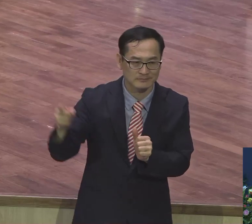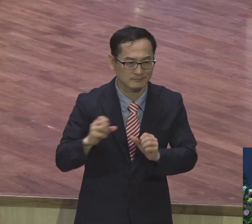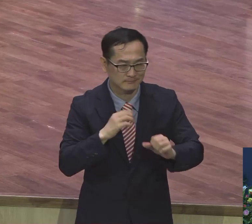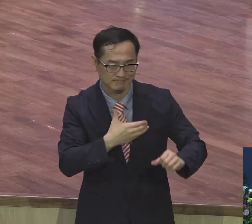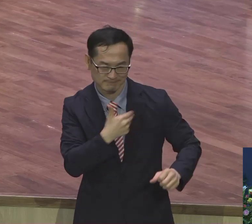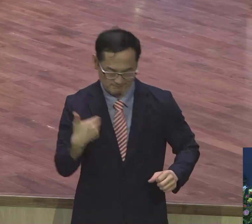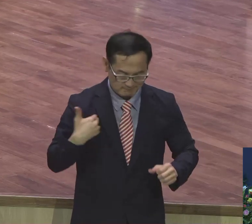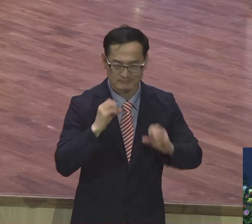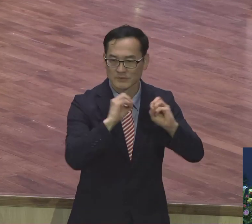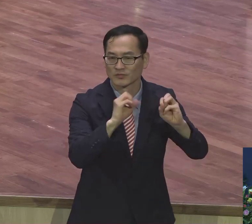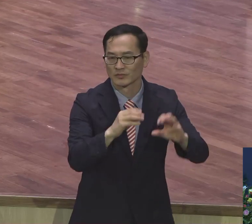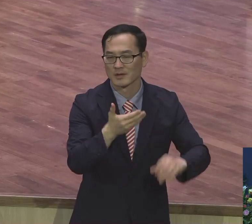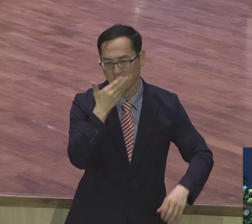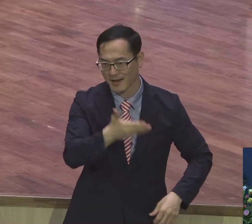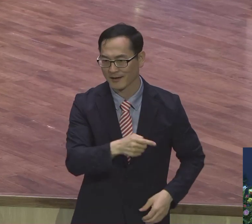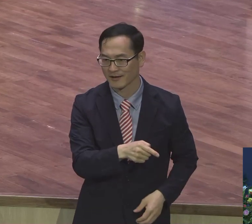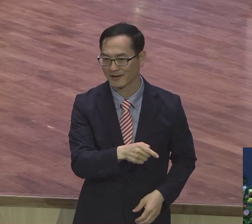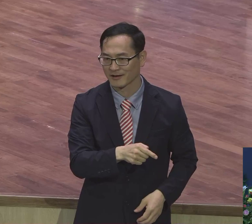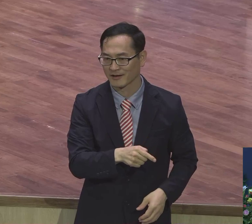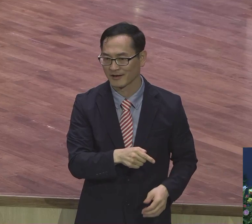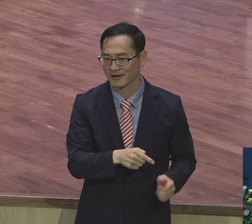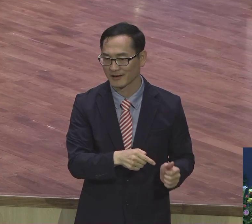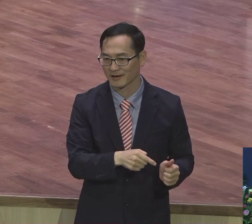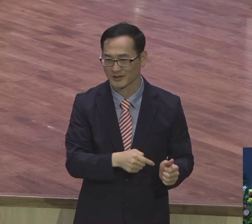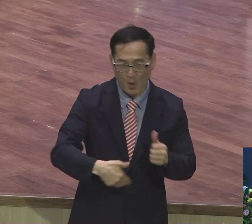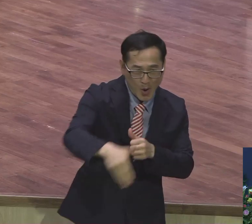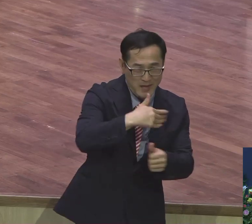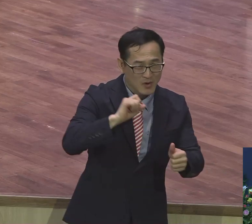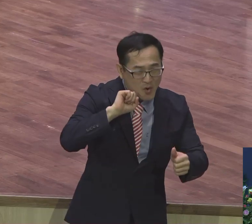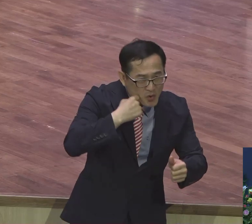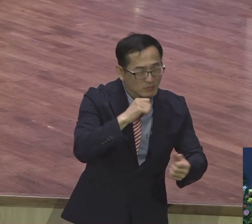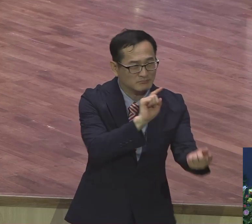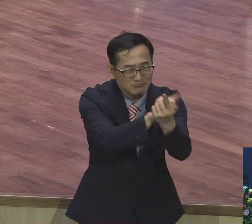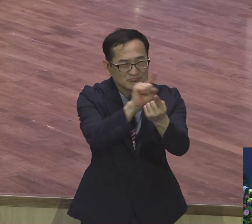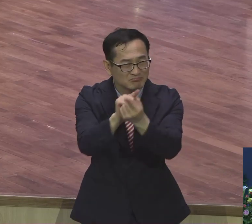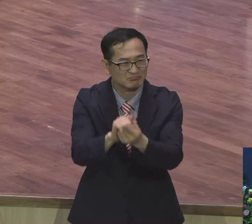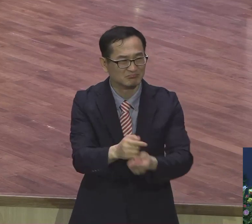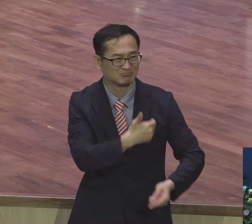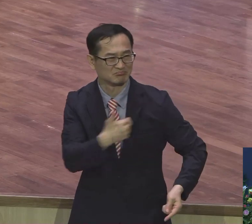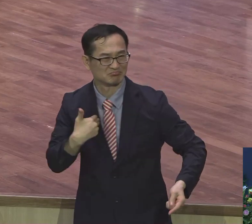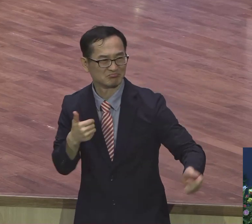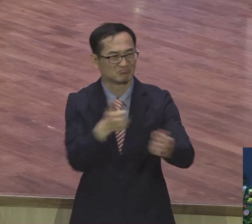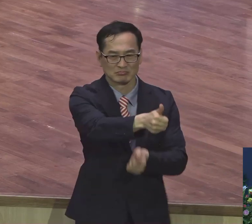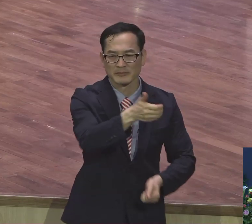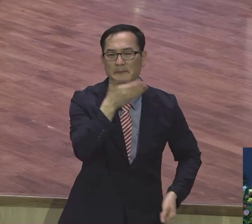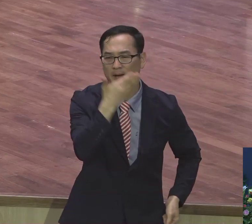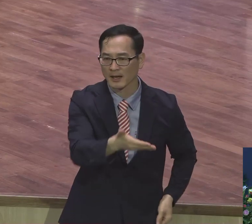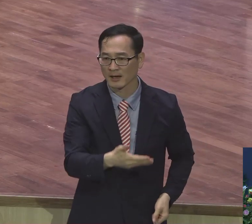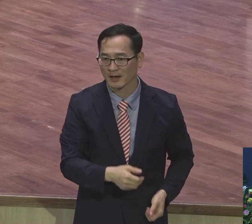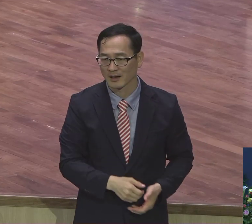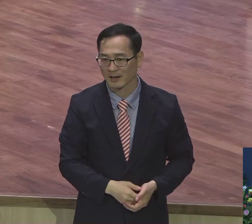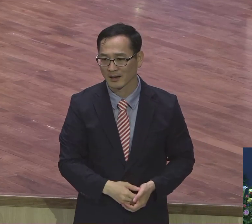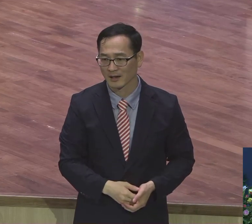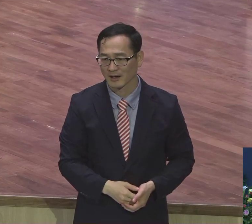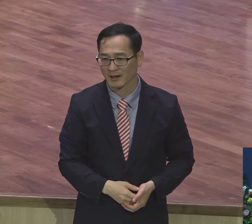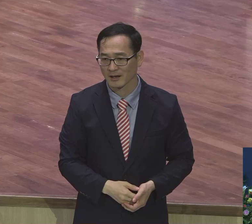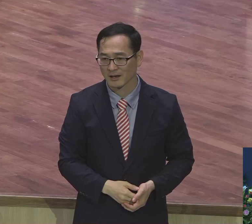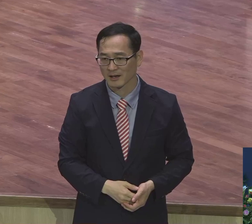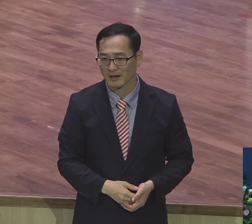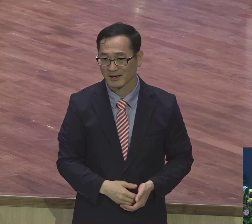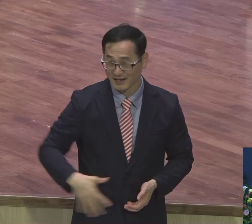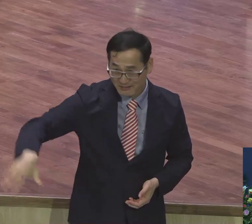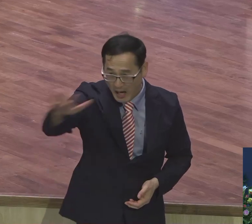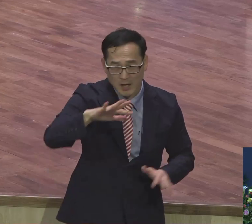있어요. 또 어떤 환경이 문제되지 않습니다. 환경 뭐 환경이 특별히 좋은 사람이 있어요.